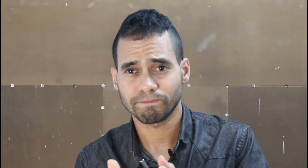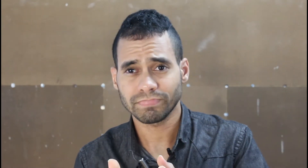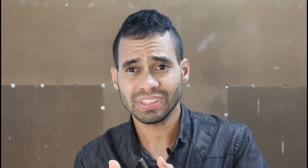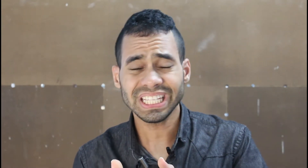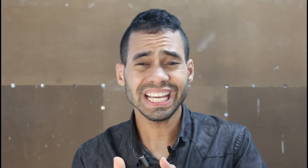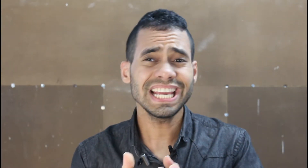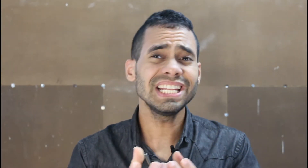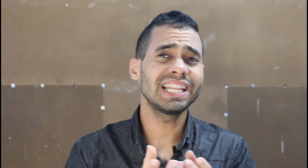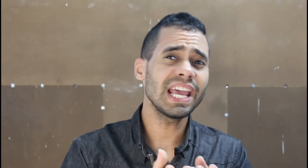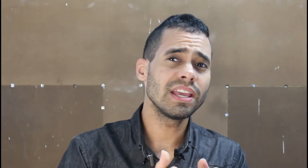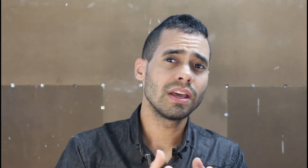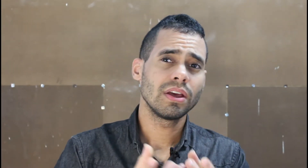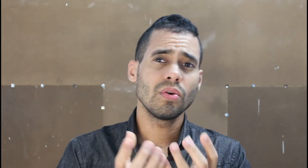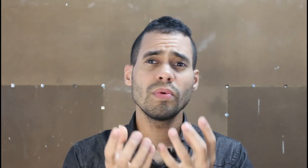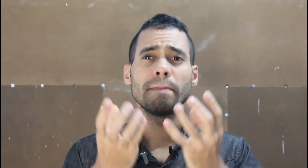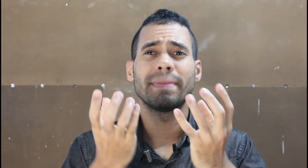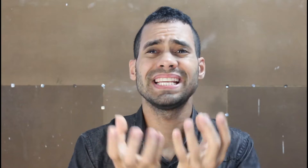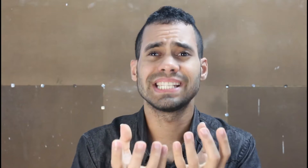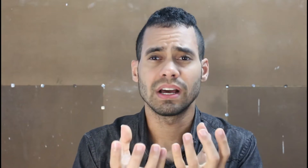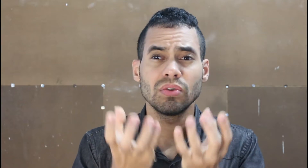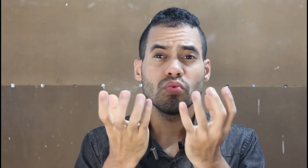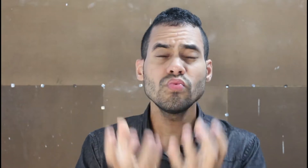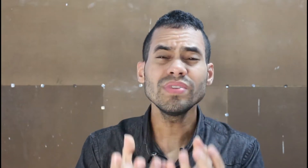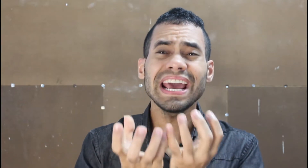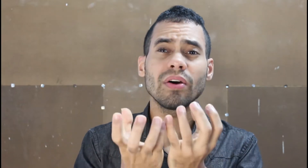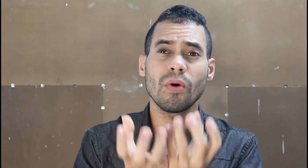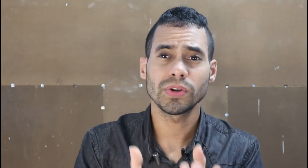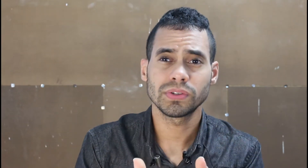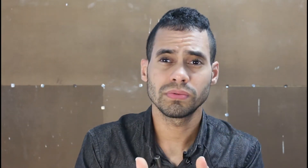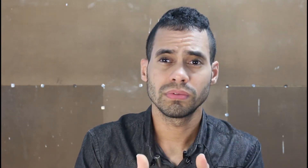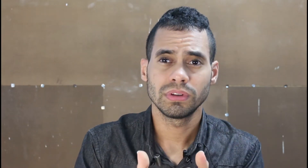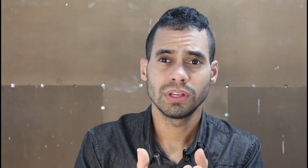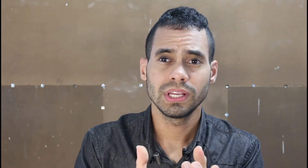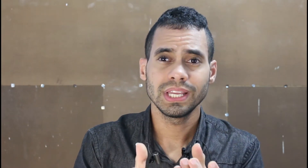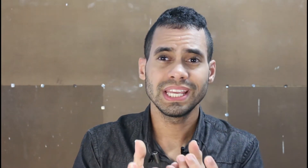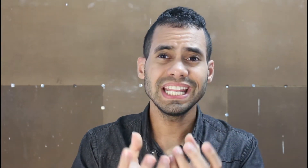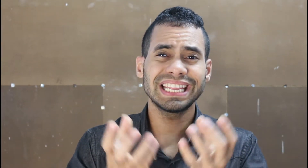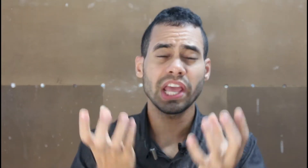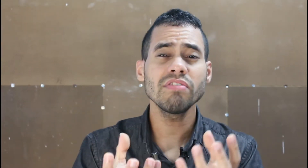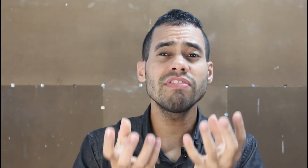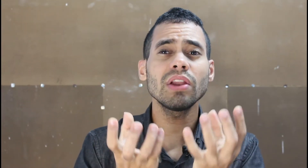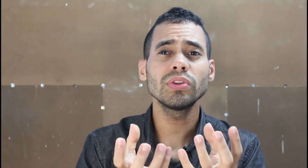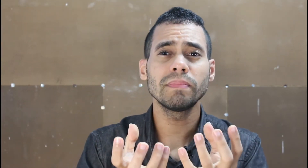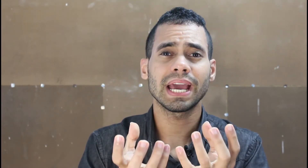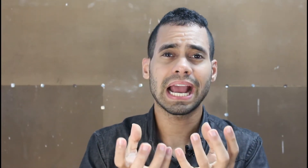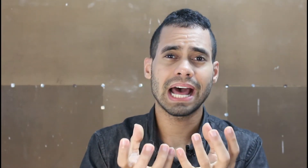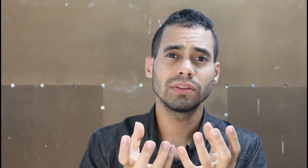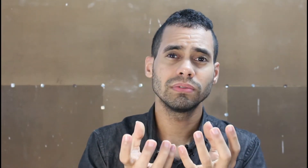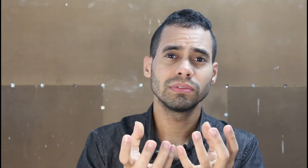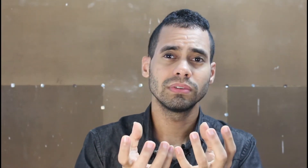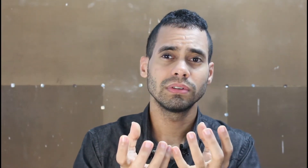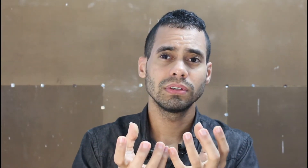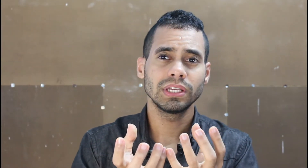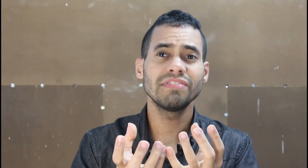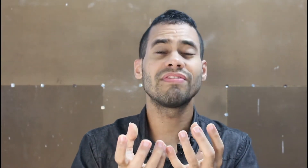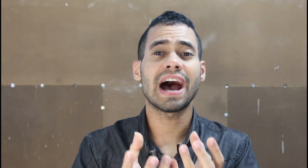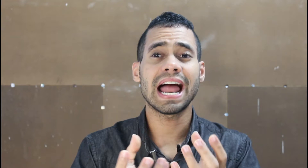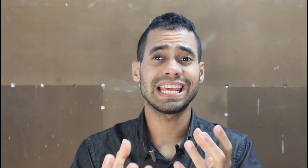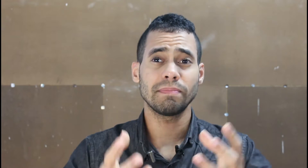Ele tem uma empresa, um negócio que tem valor de mercado, que vale, a